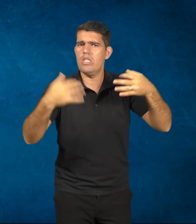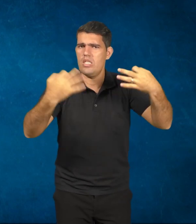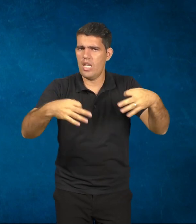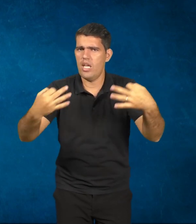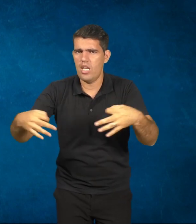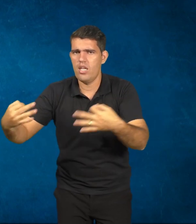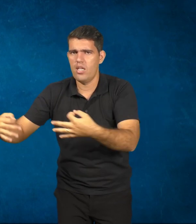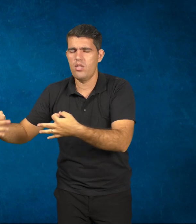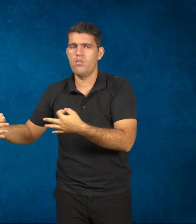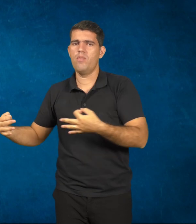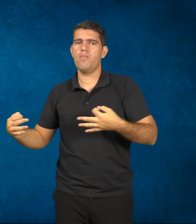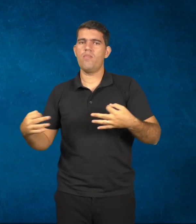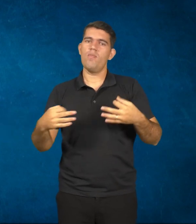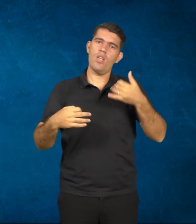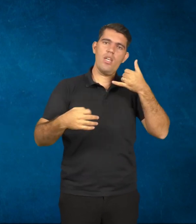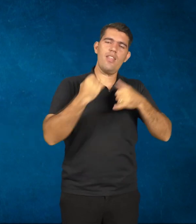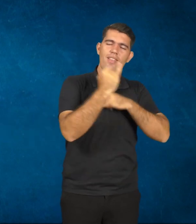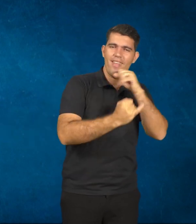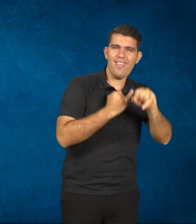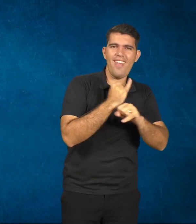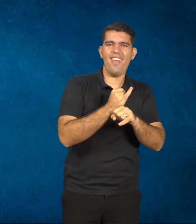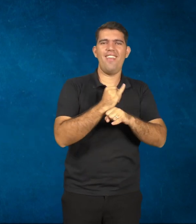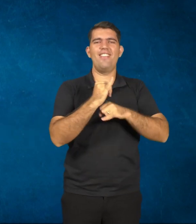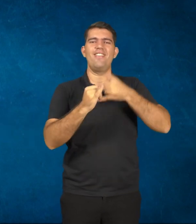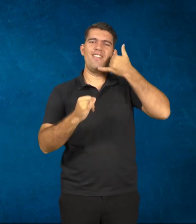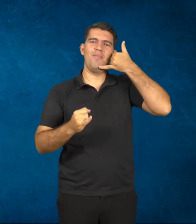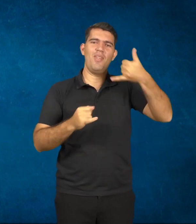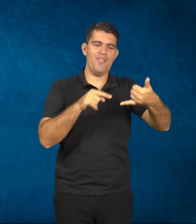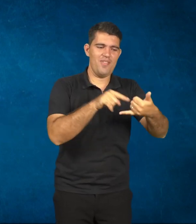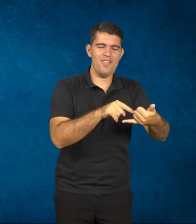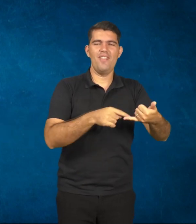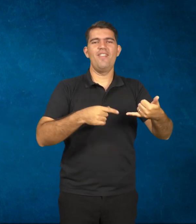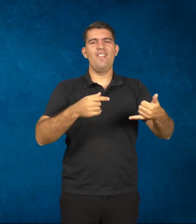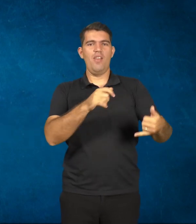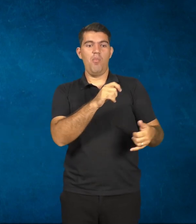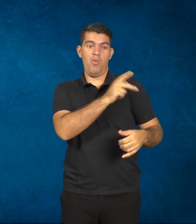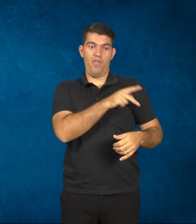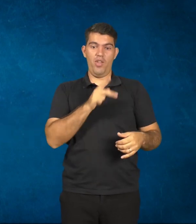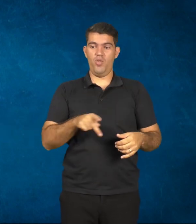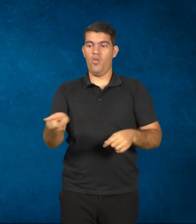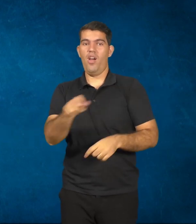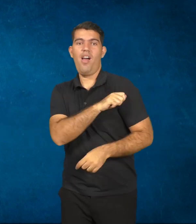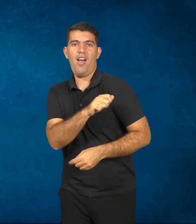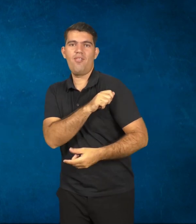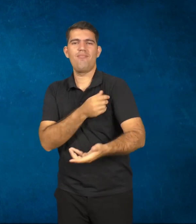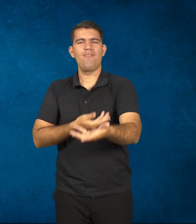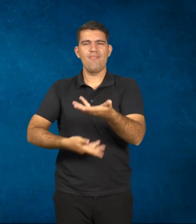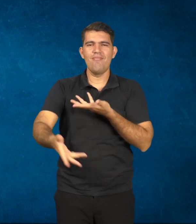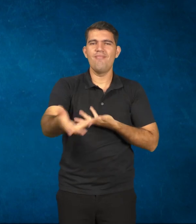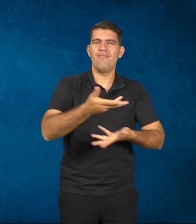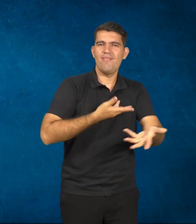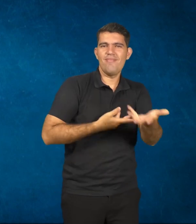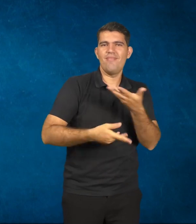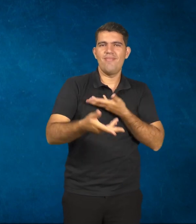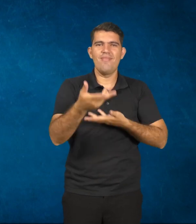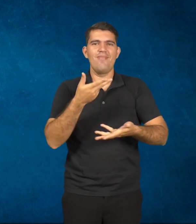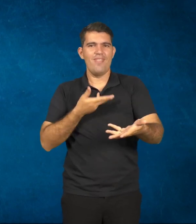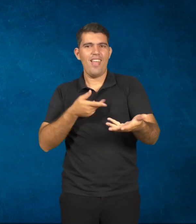isso aproxima professor e aluno porque eles estão transitando ali numa mesma linguagem, numa linguagem próxima, não é mesmo porque não tem,